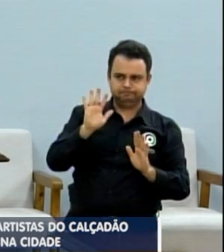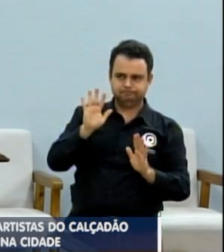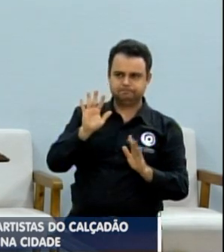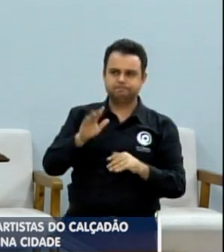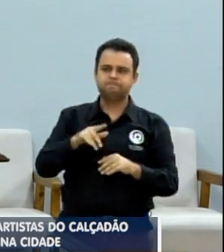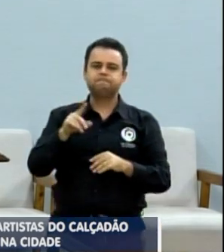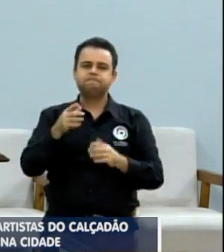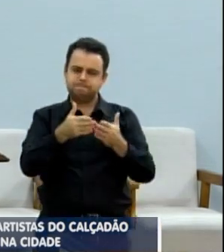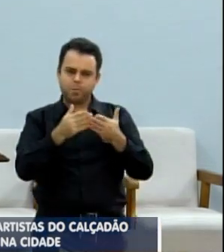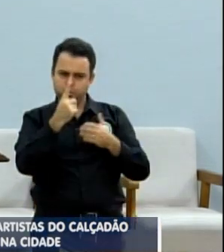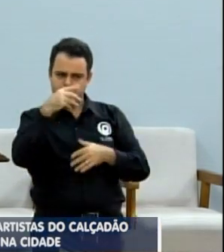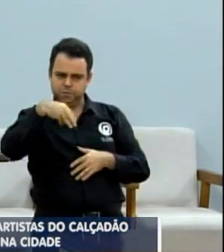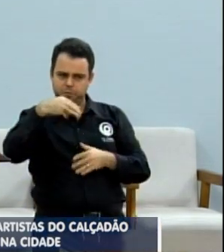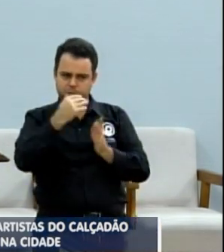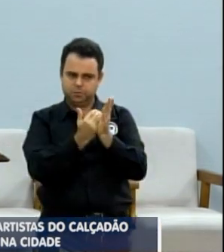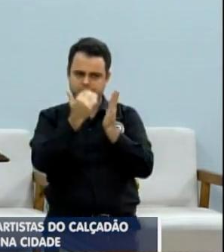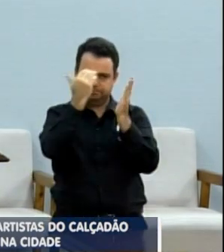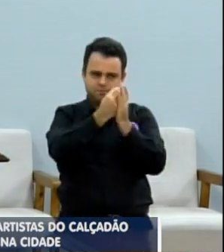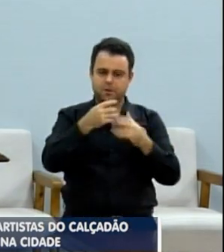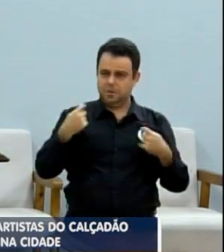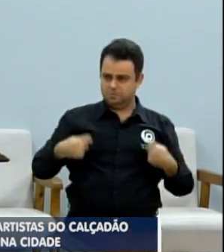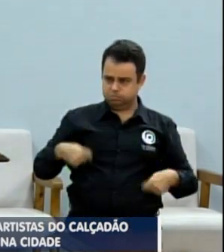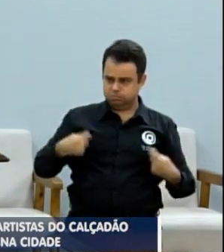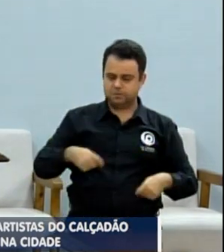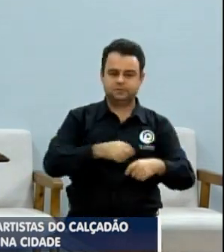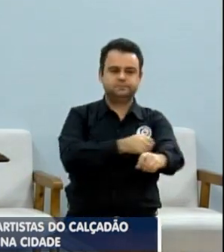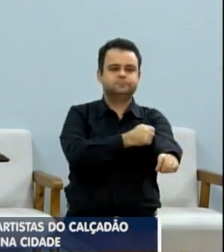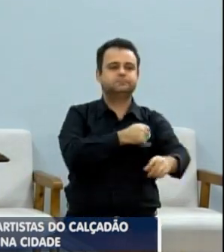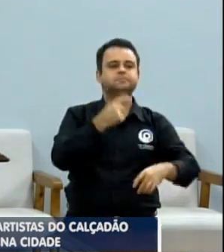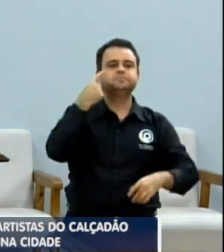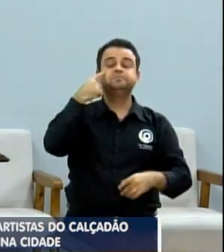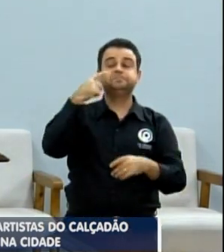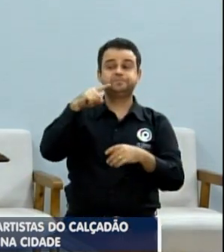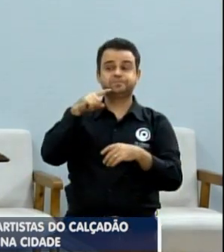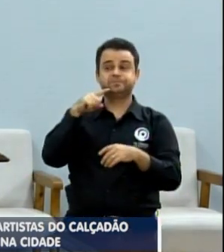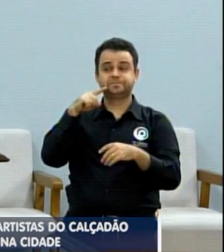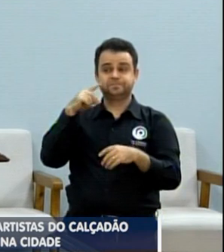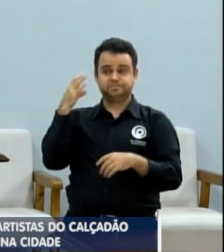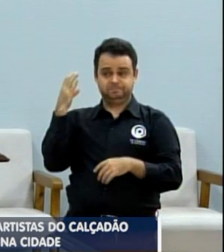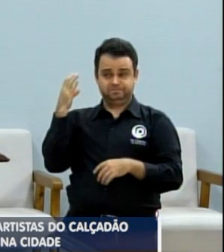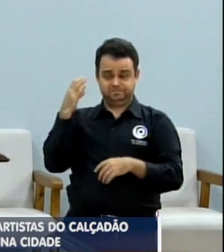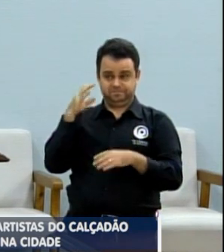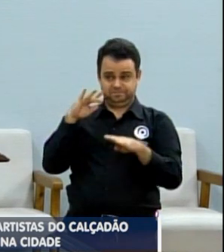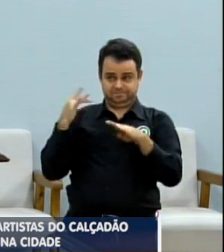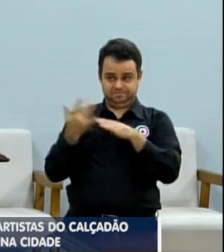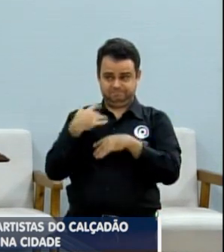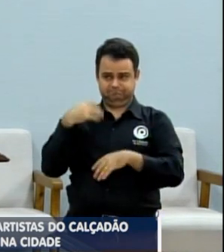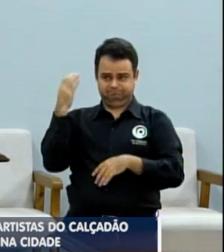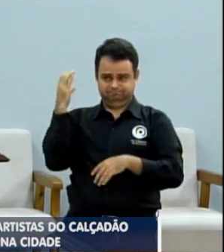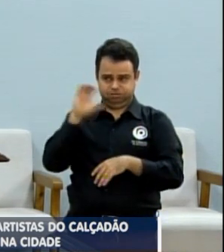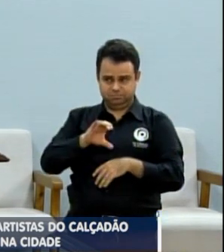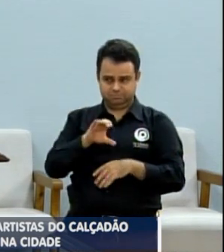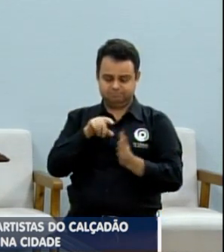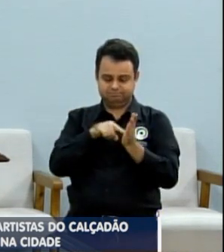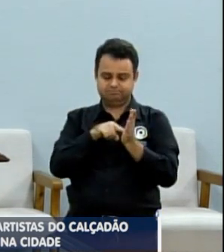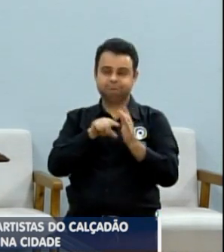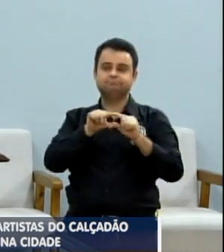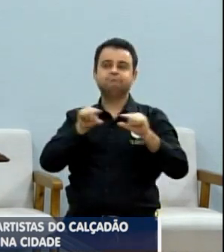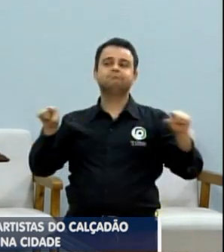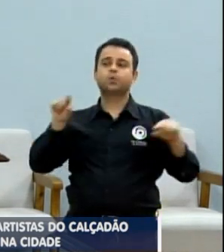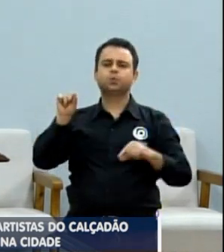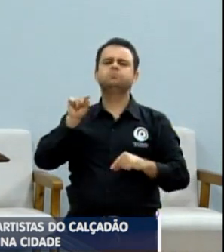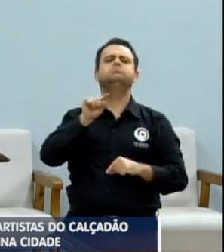gentileza, mais um minuto. Olha só, eu fiz a seguinte pergunta. Alguém tem sofrido com as frequentes quedas de energia, a